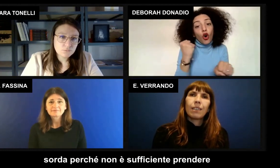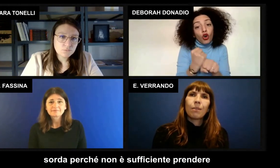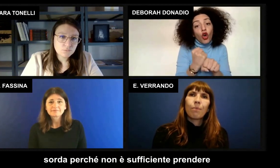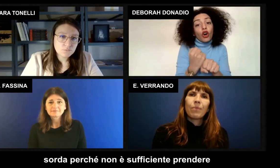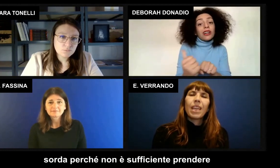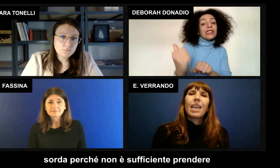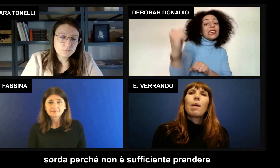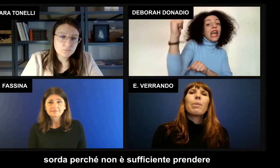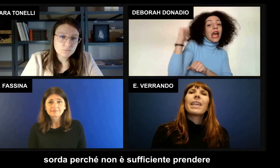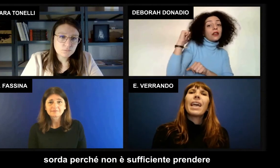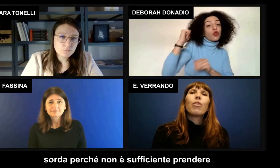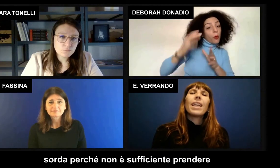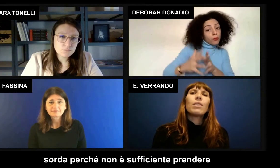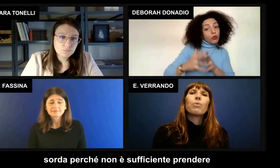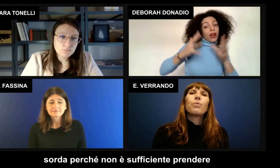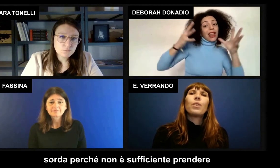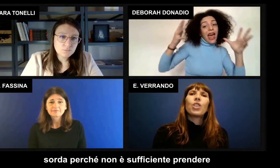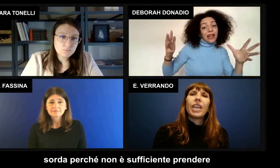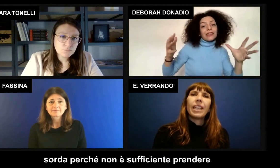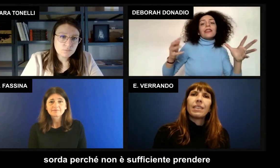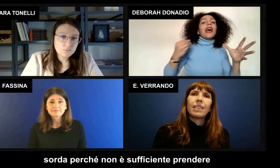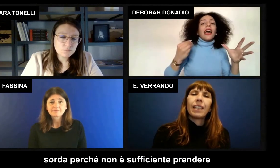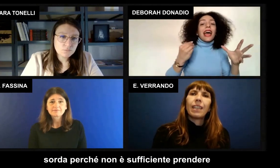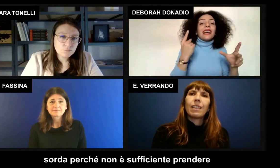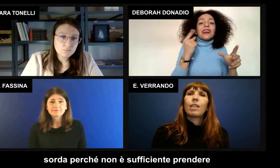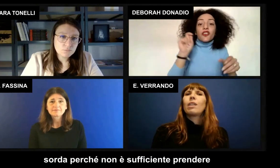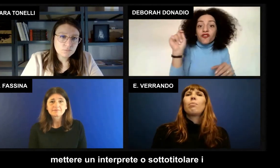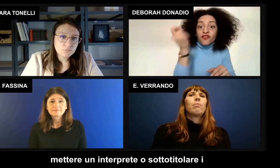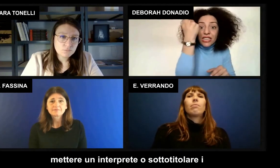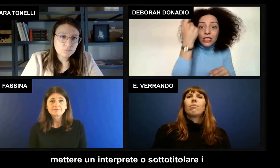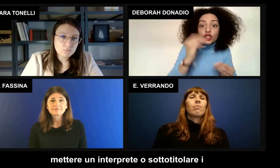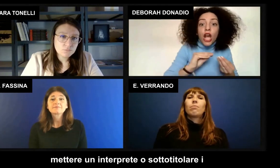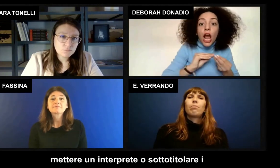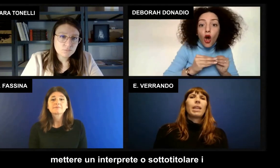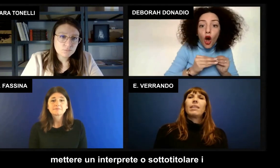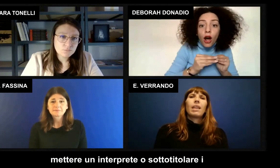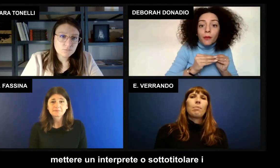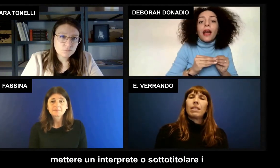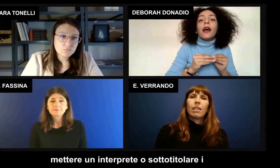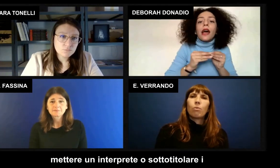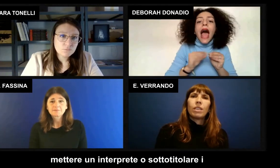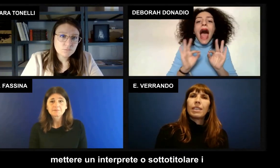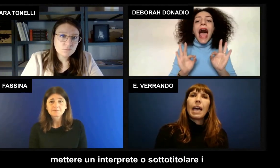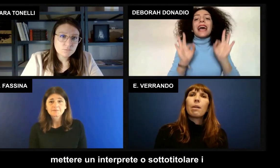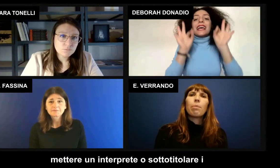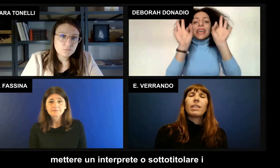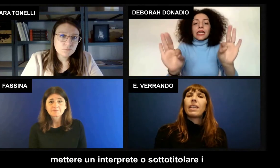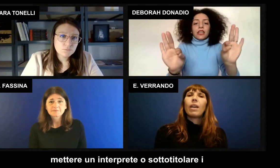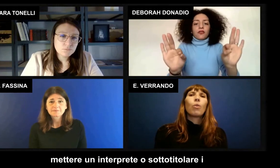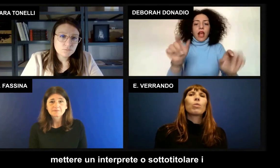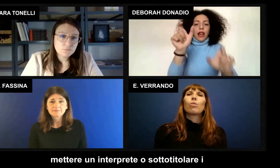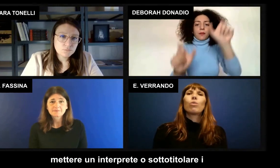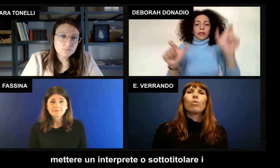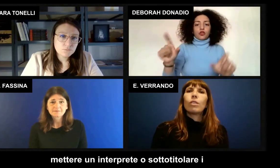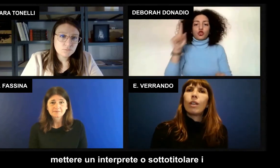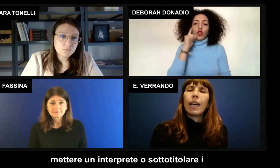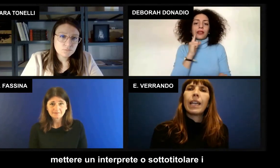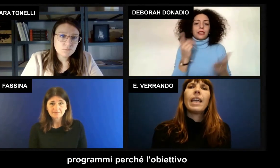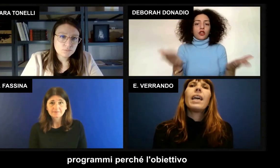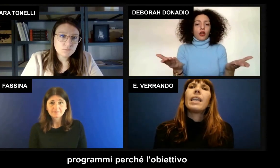perché non è sufficiente prendere e mettere un interprete o